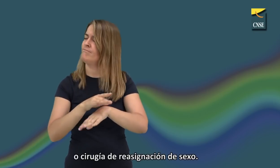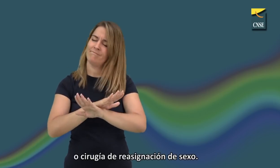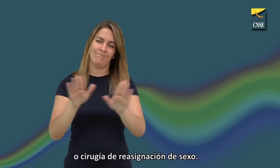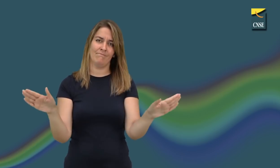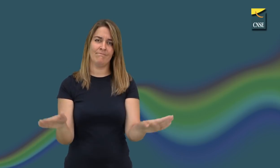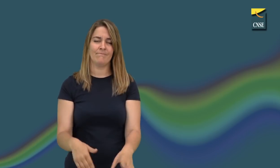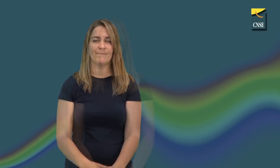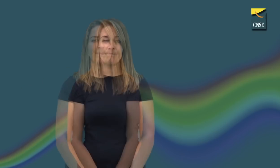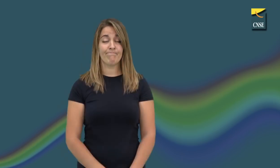sexo.